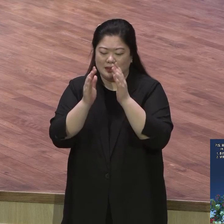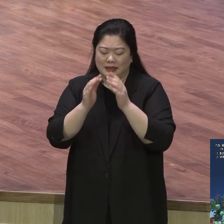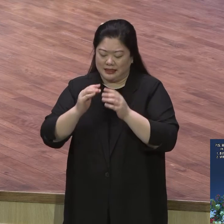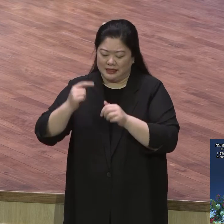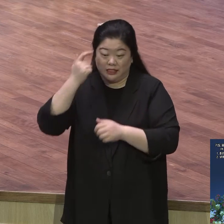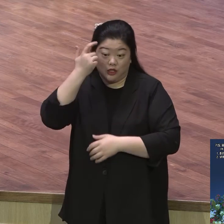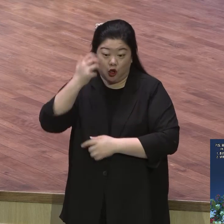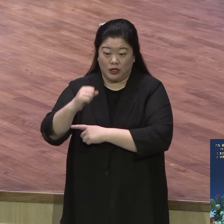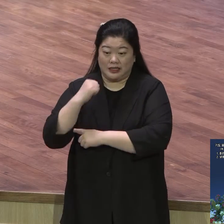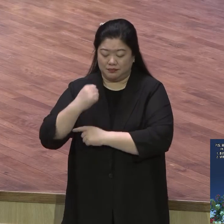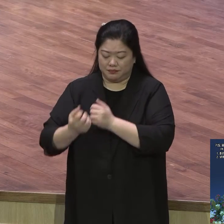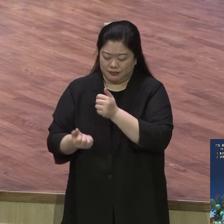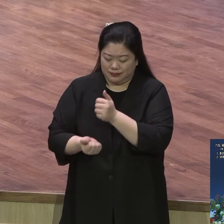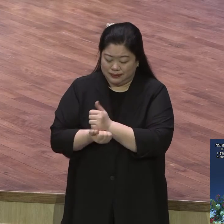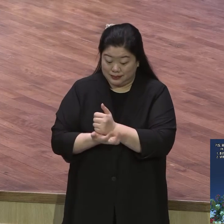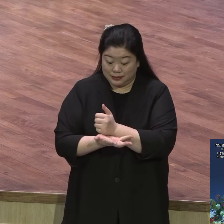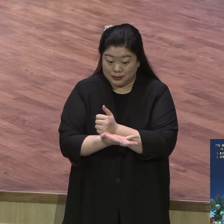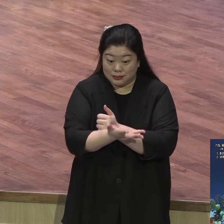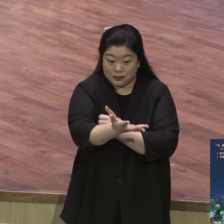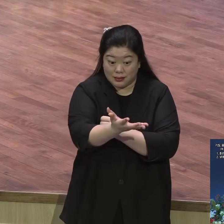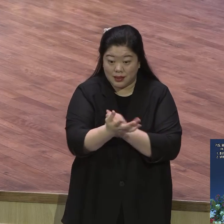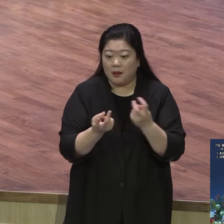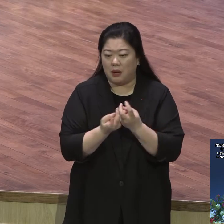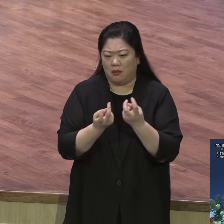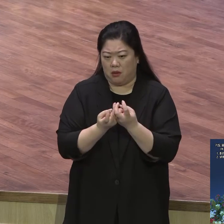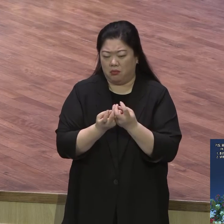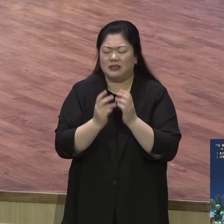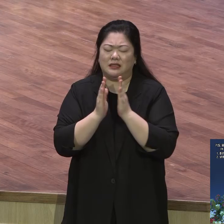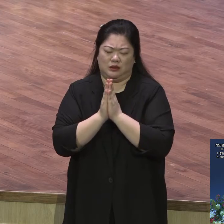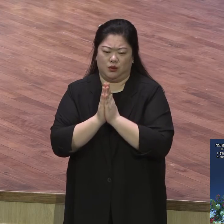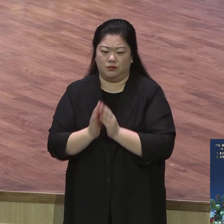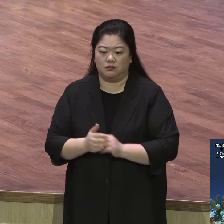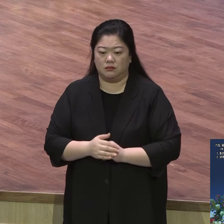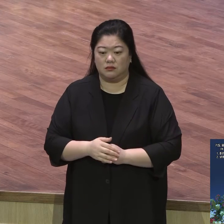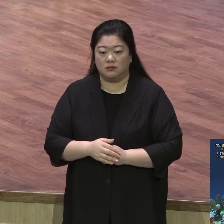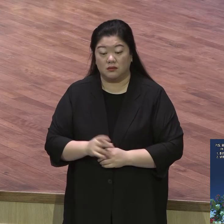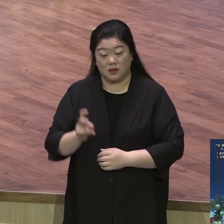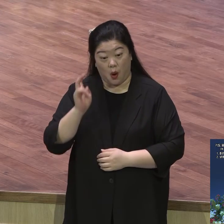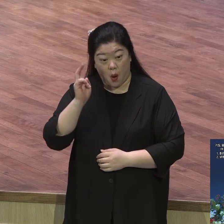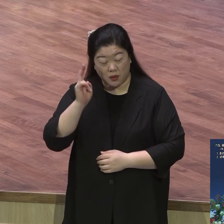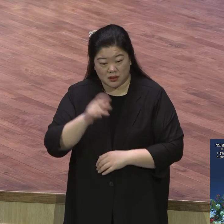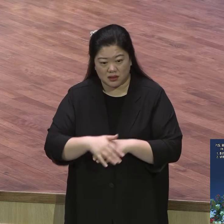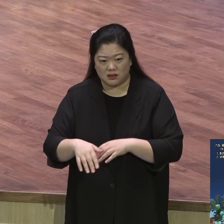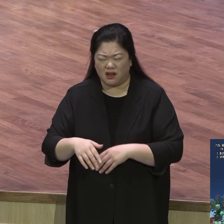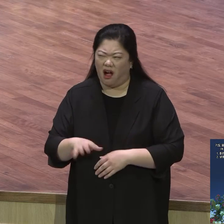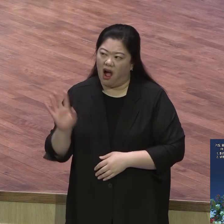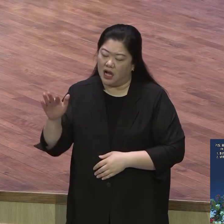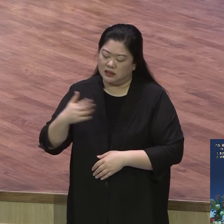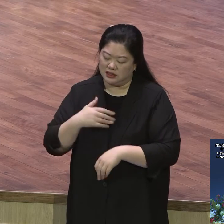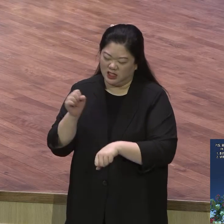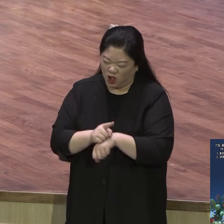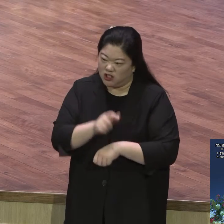기도합니다 기도 성질이 더럽습니까 기도하세요 기도하면 좋은 성품 주세요 성령의 성품으로